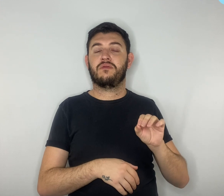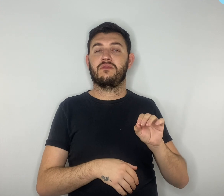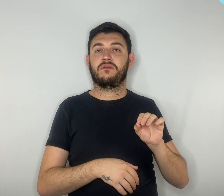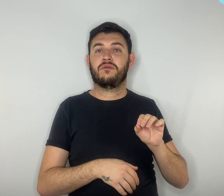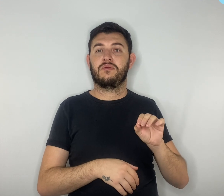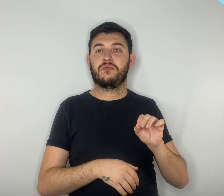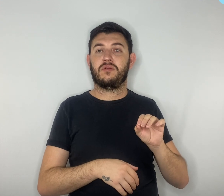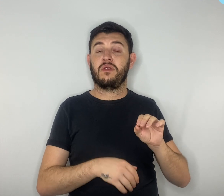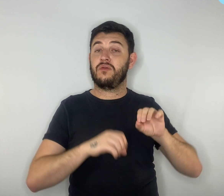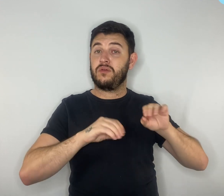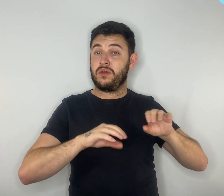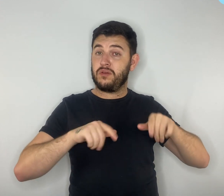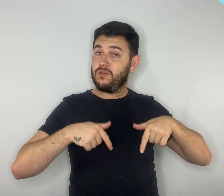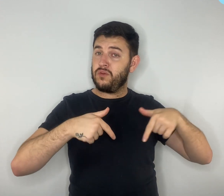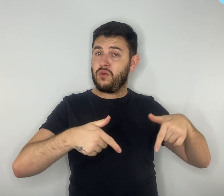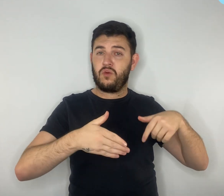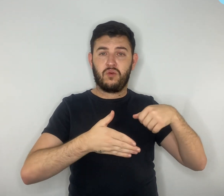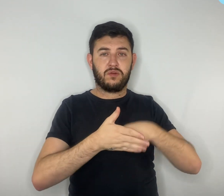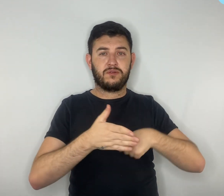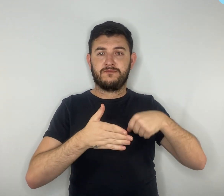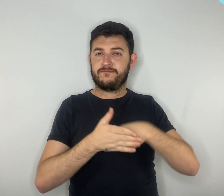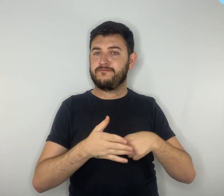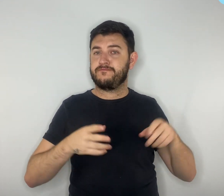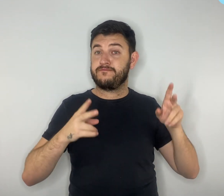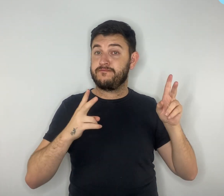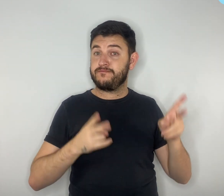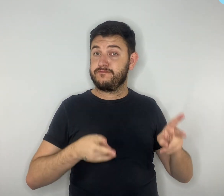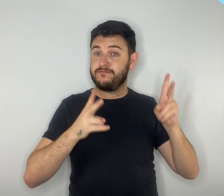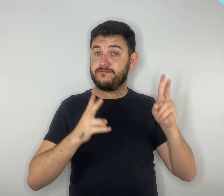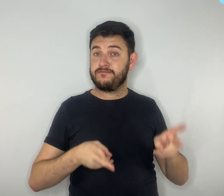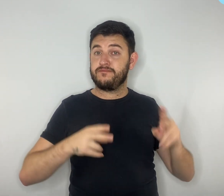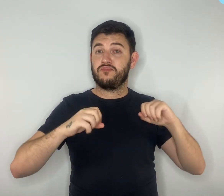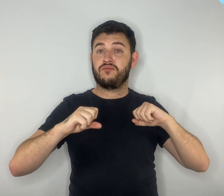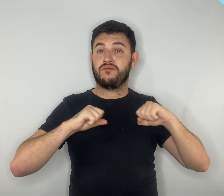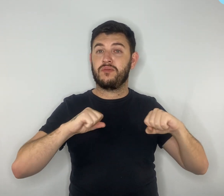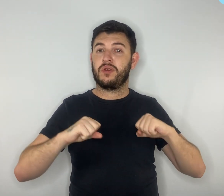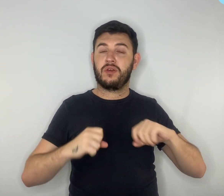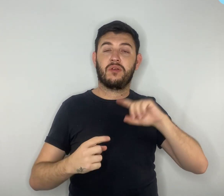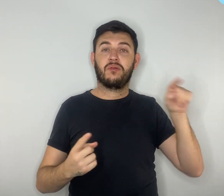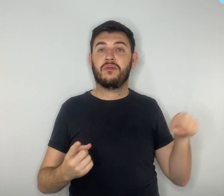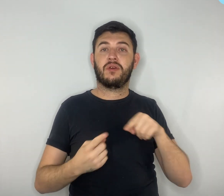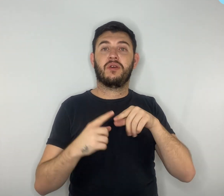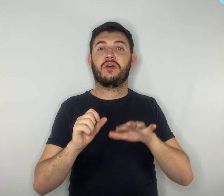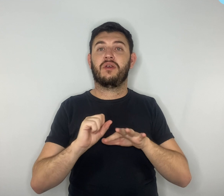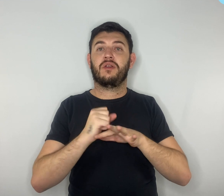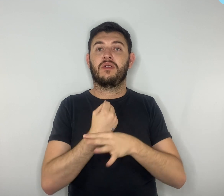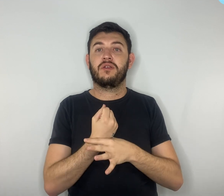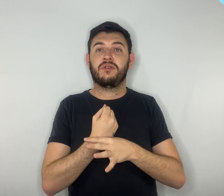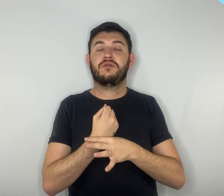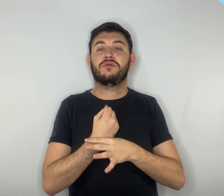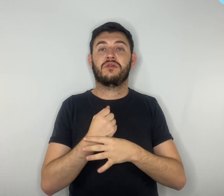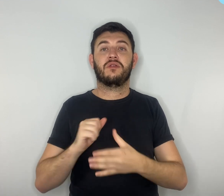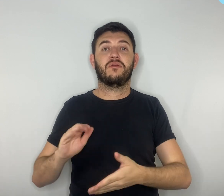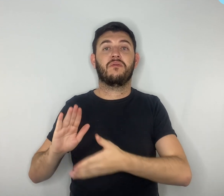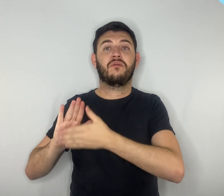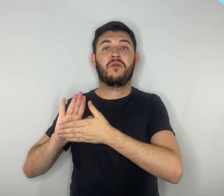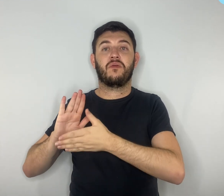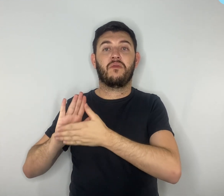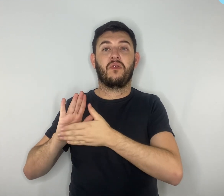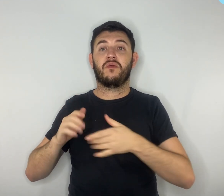continua, agora mobilizada para garantir a aprovação das propostas no Senado, por